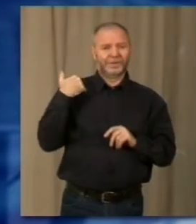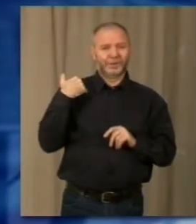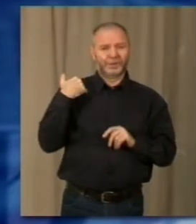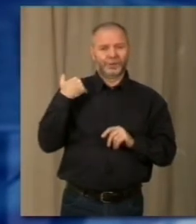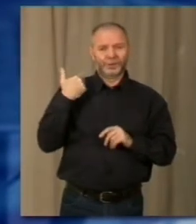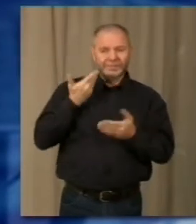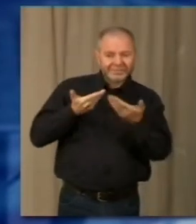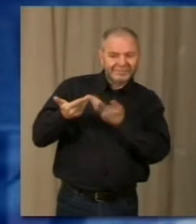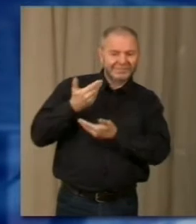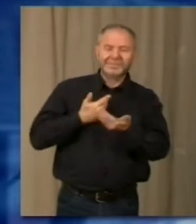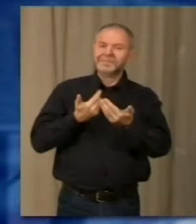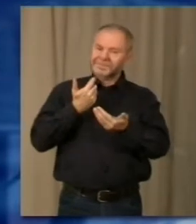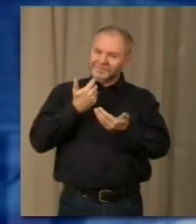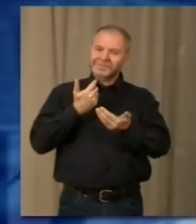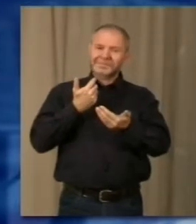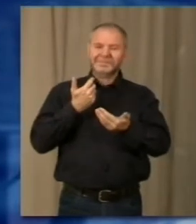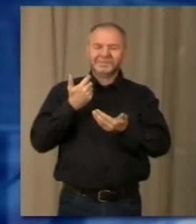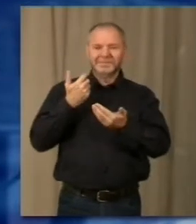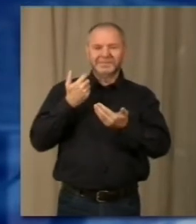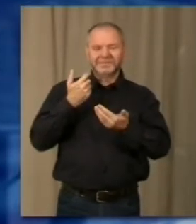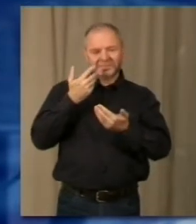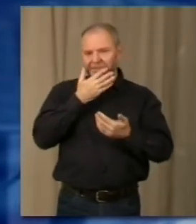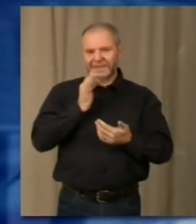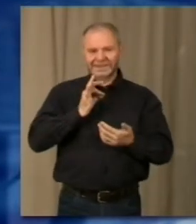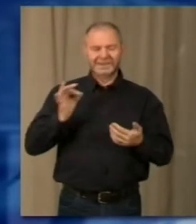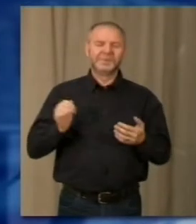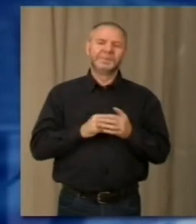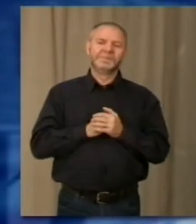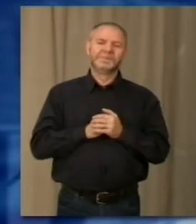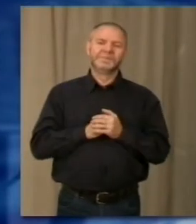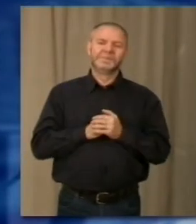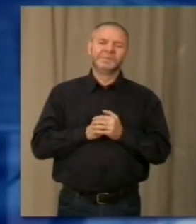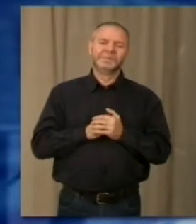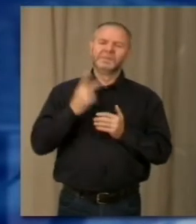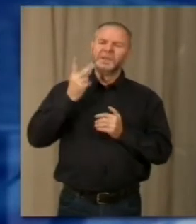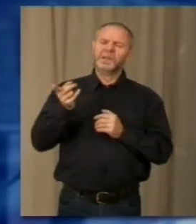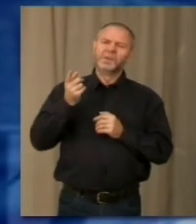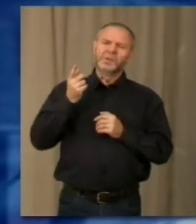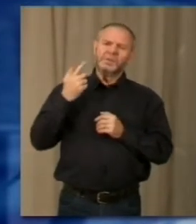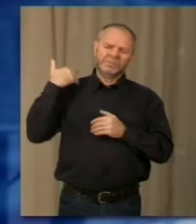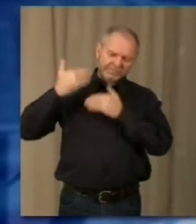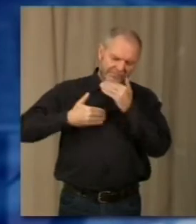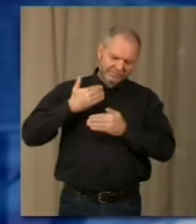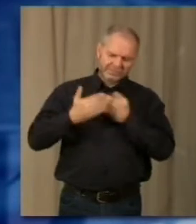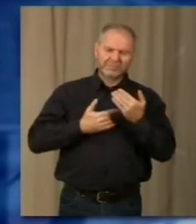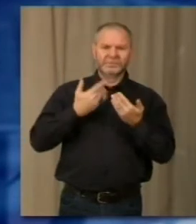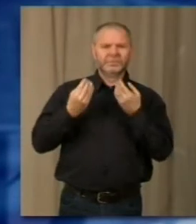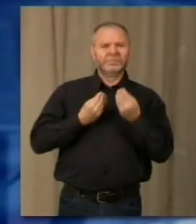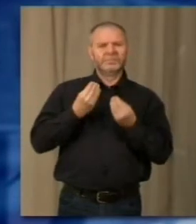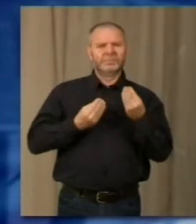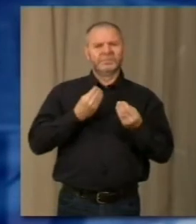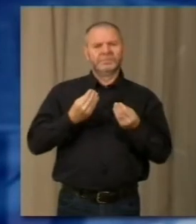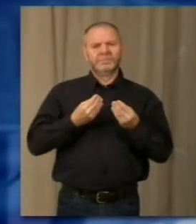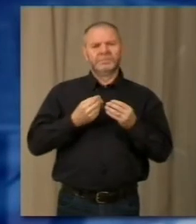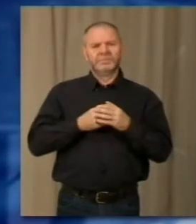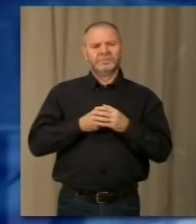rapportarmi con loro è sempre un qualcosa di fantastico. La tua carriera è stata bella perché hai giocato una partita